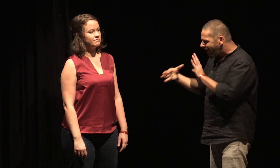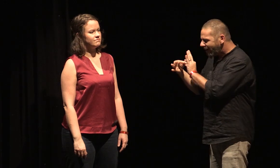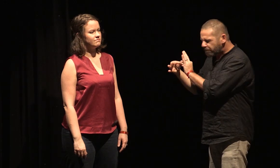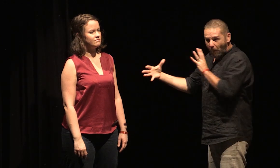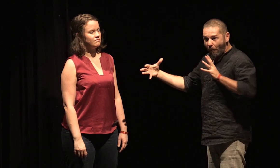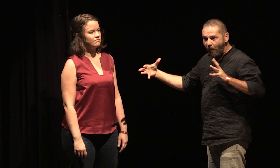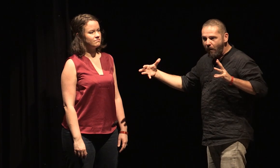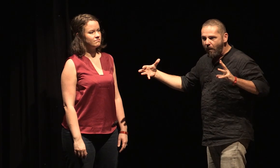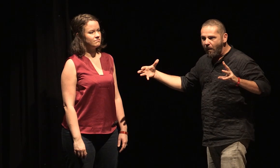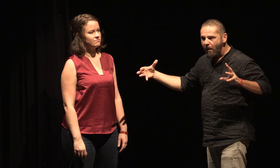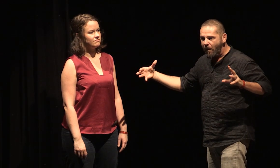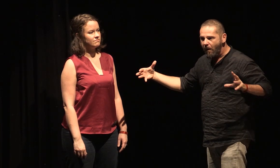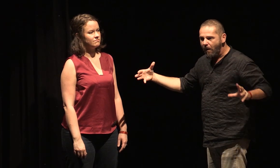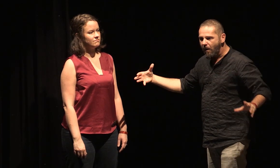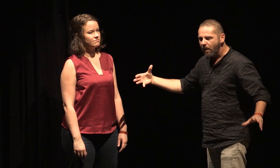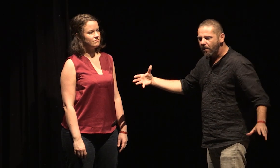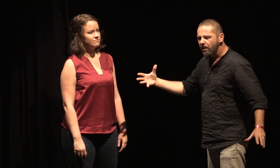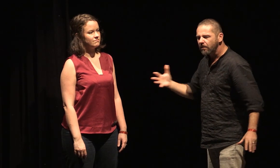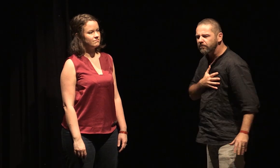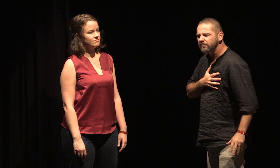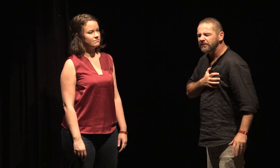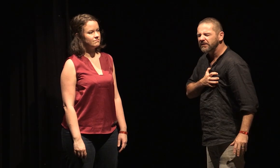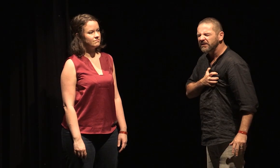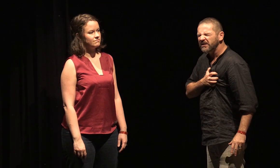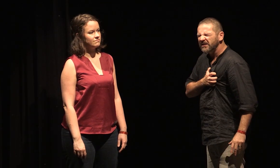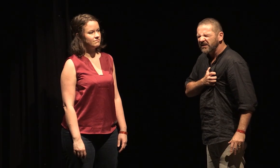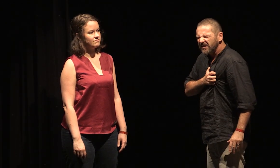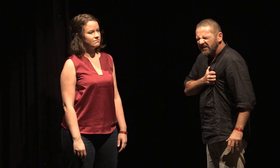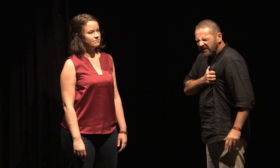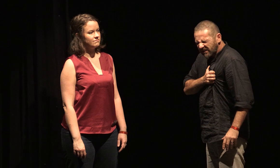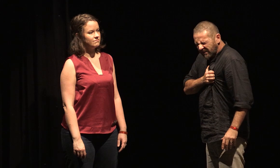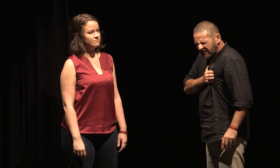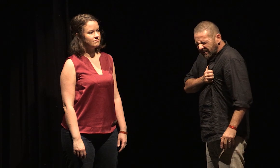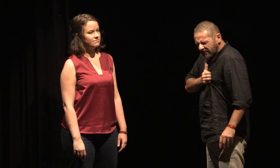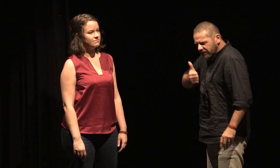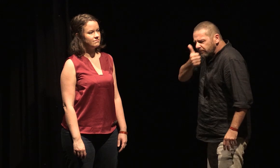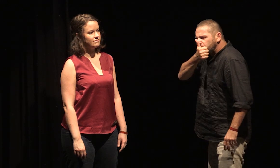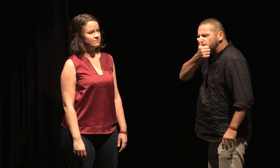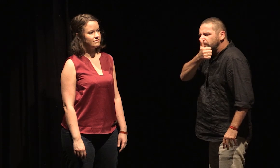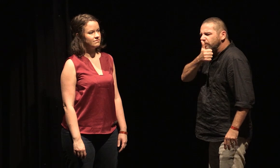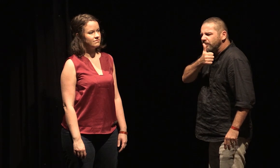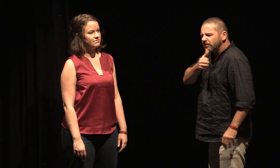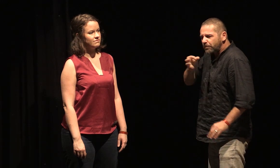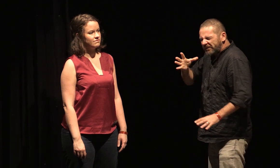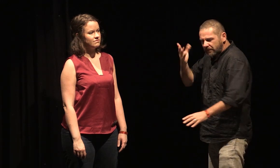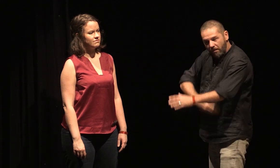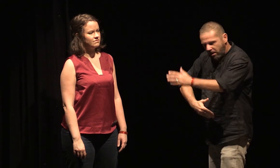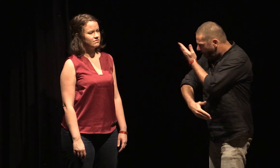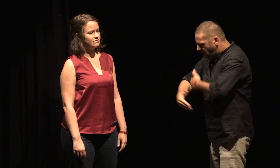Une douleur m'a transpercé. Comme si on m'avait amputé. J'ai crié. Reviens. Tout de suite.